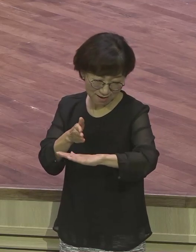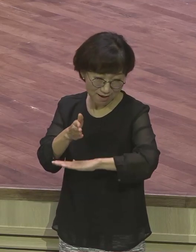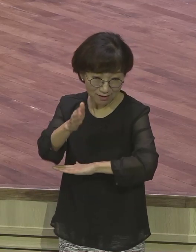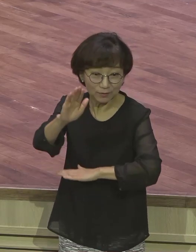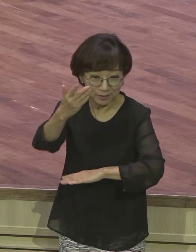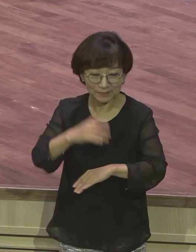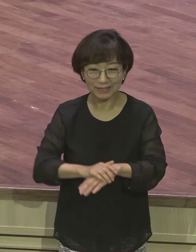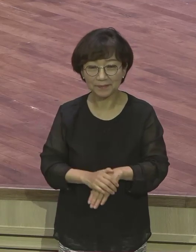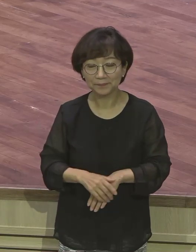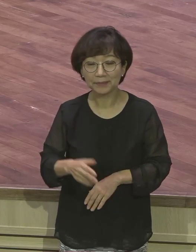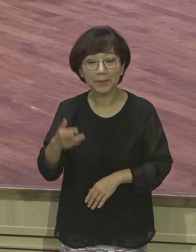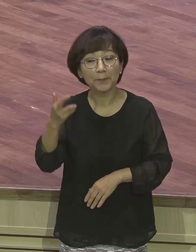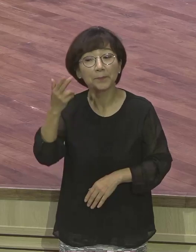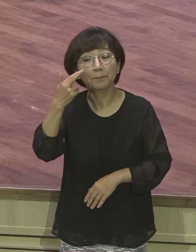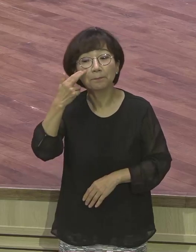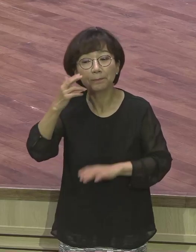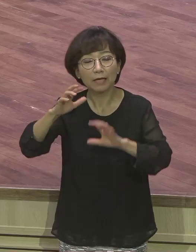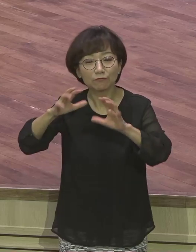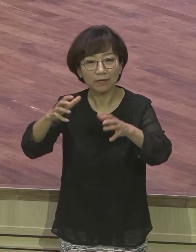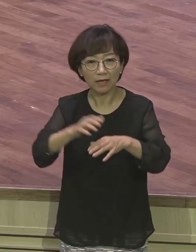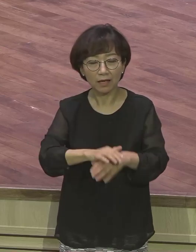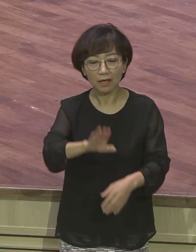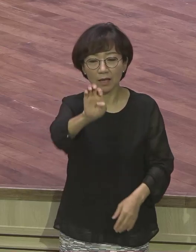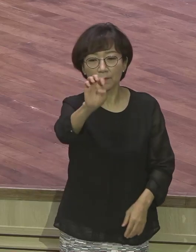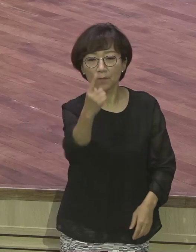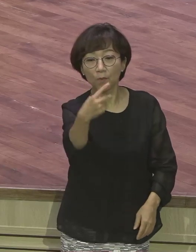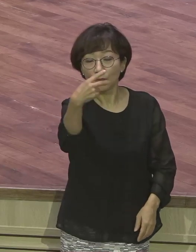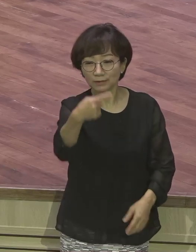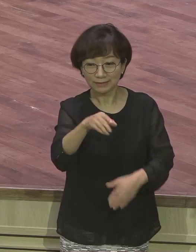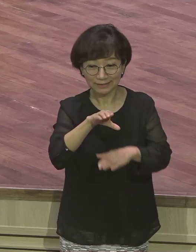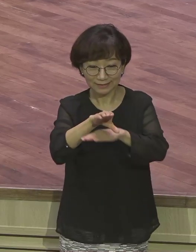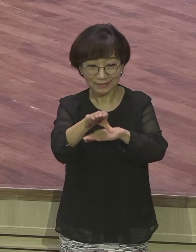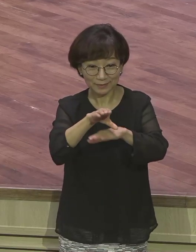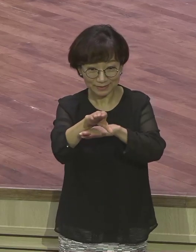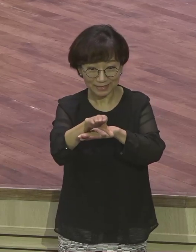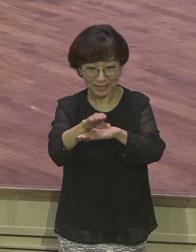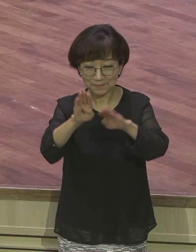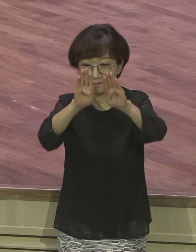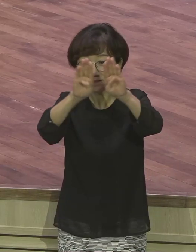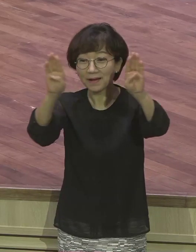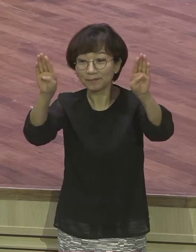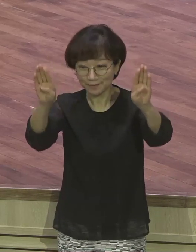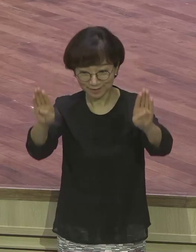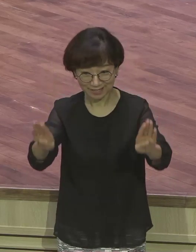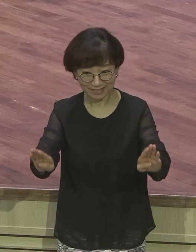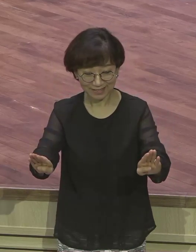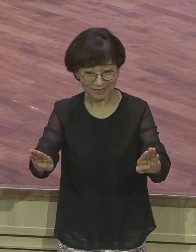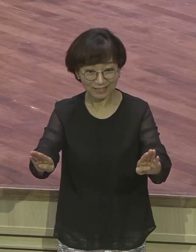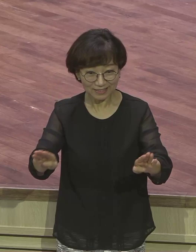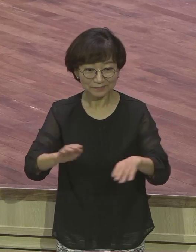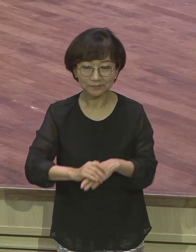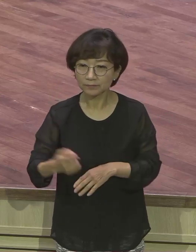포드 박물관이 있어요. 이 박물관 입구에 포드 부부의 사진이 있어요. 근데 포드